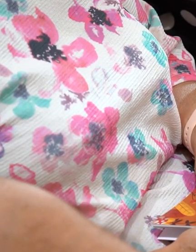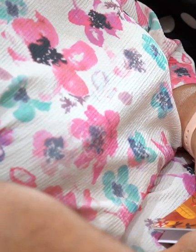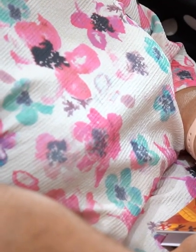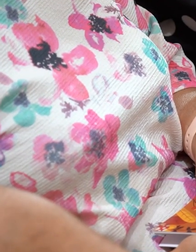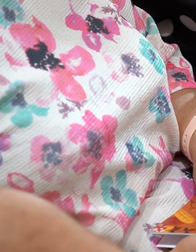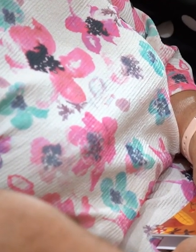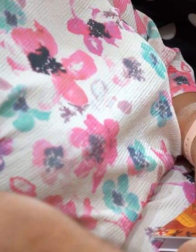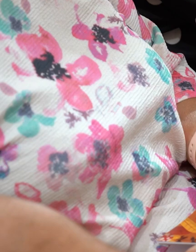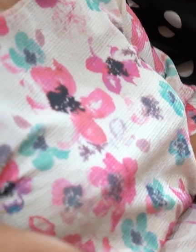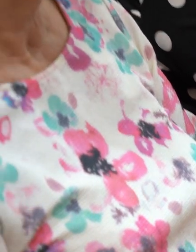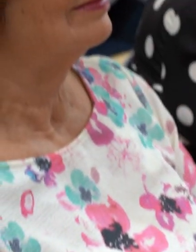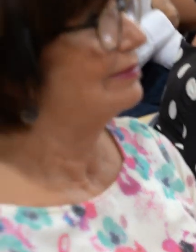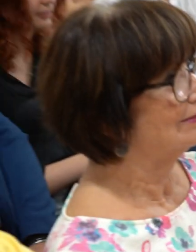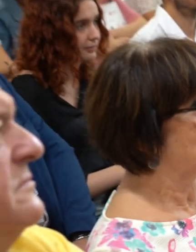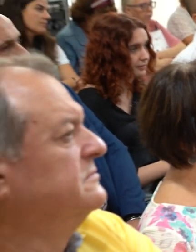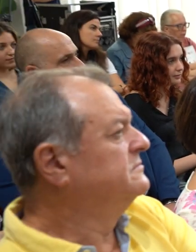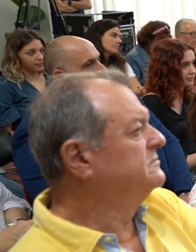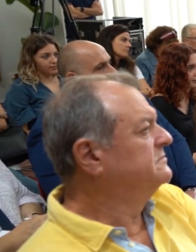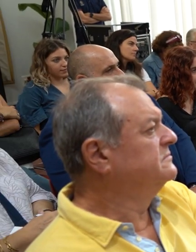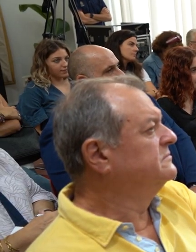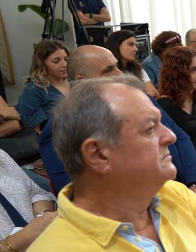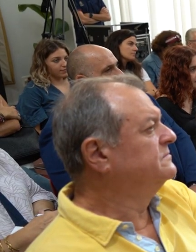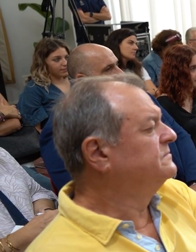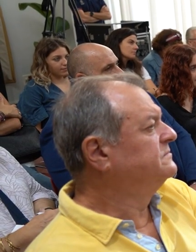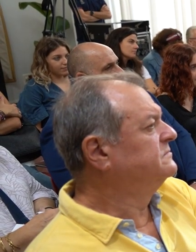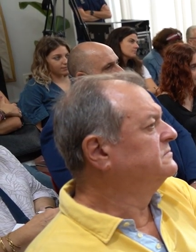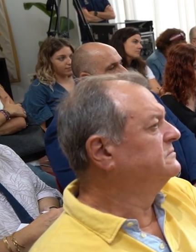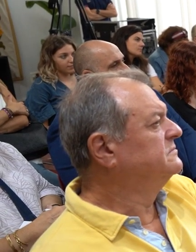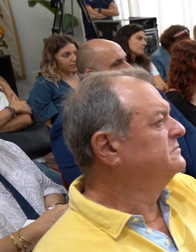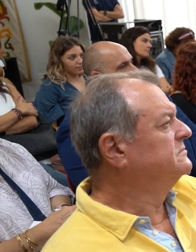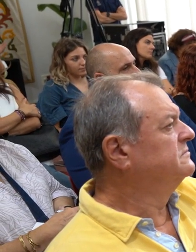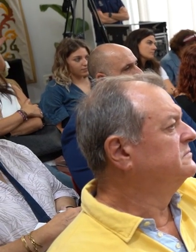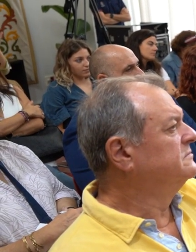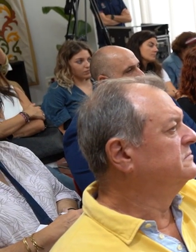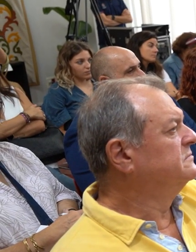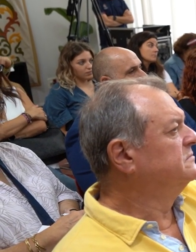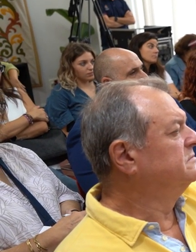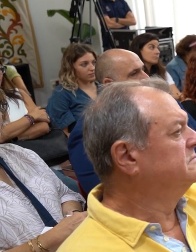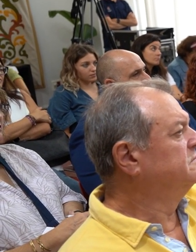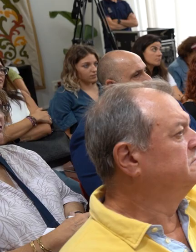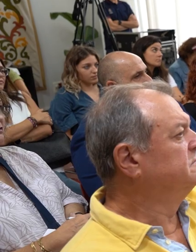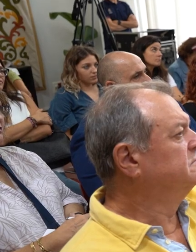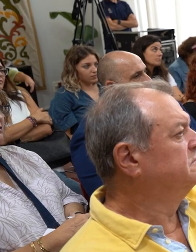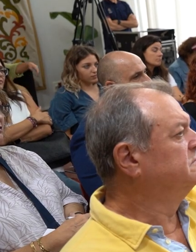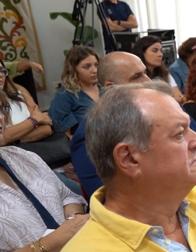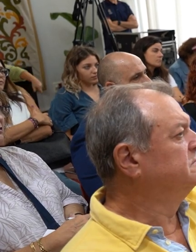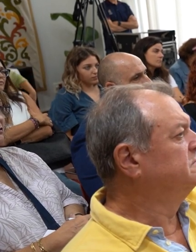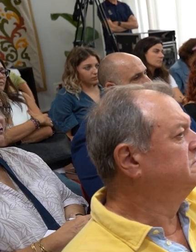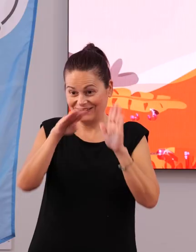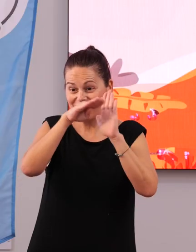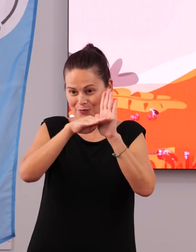Muchísimas gracias que estáis aquí. Muchísimas gracias porque es la novedad y es una de las primicias de esta